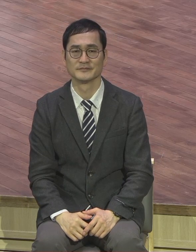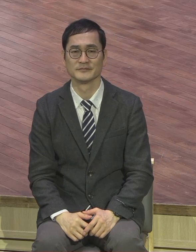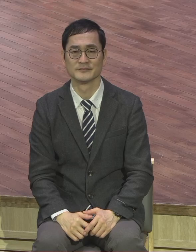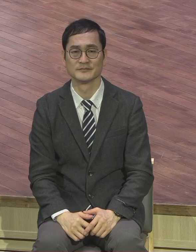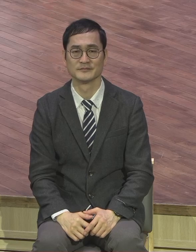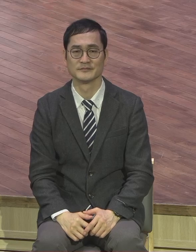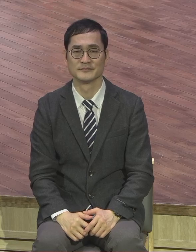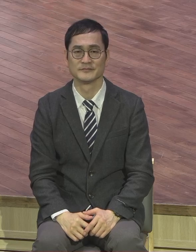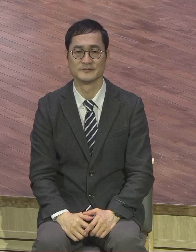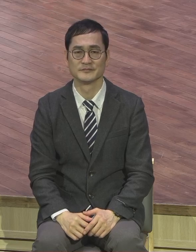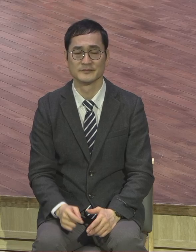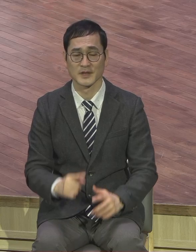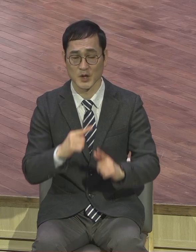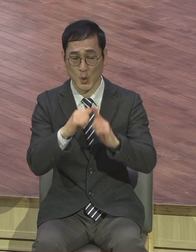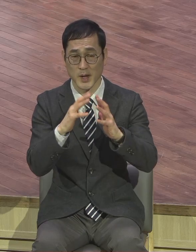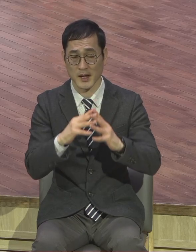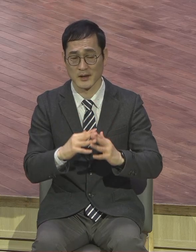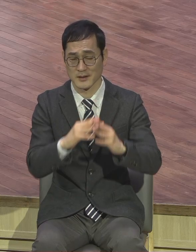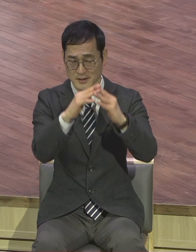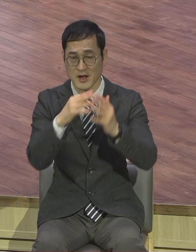헌당헌금 들고 왔길래 내가 그랬어요.